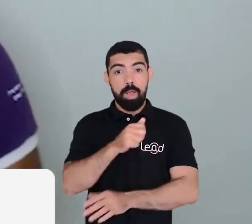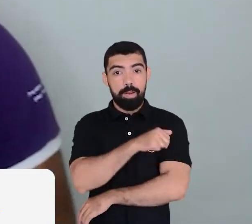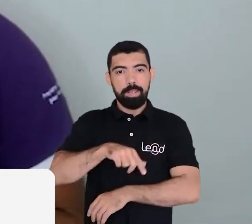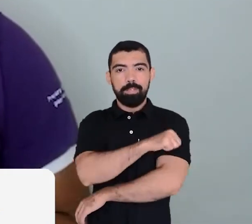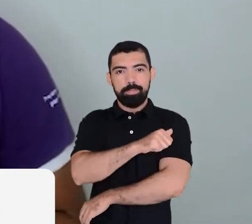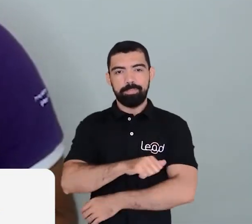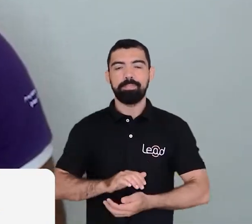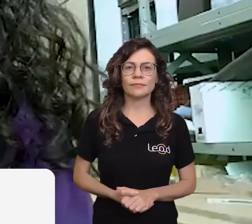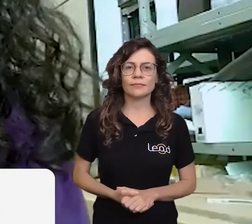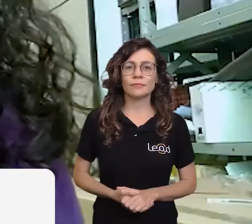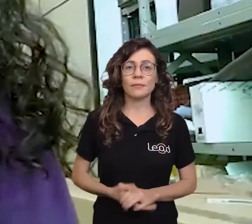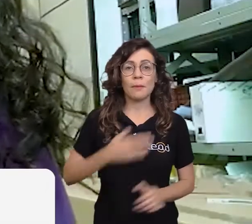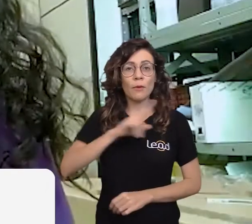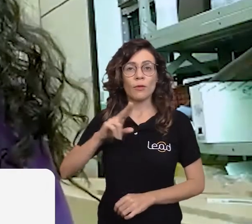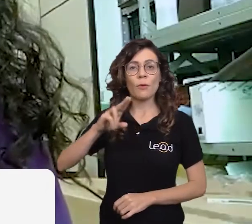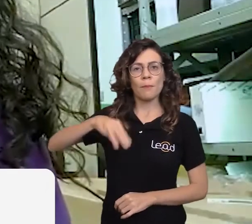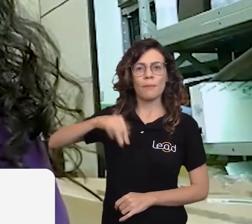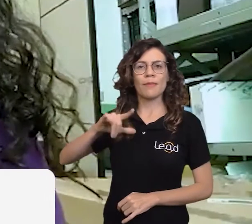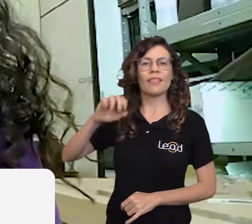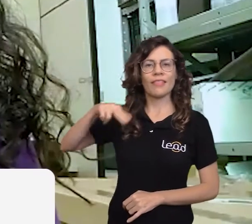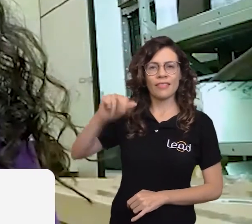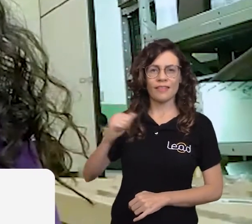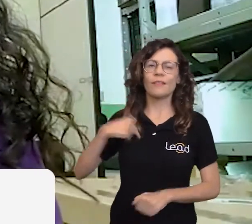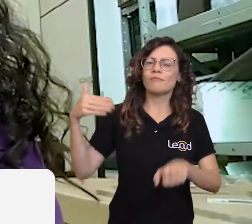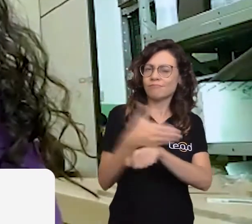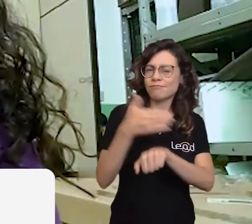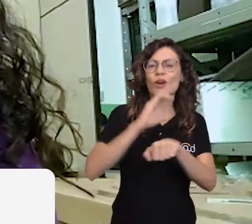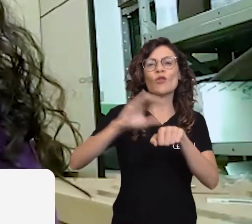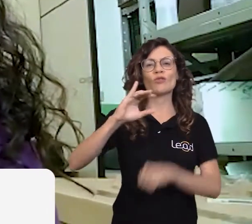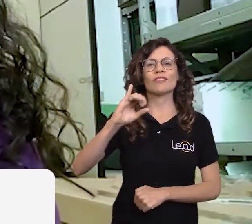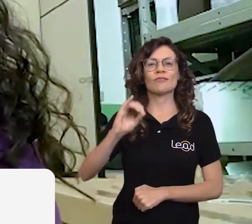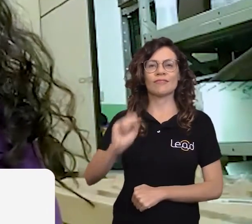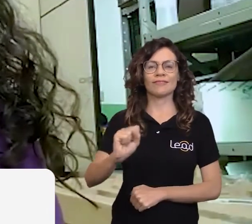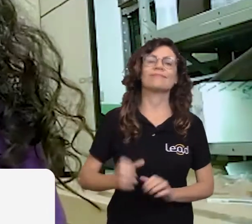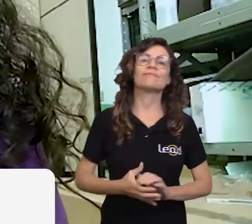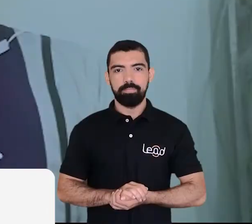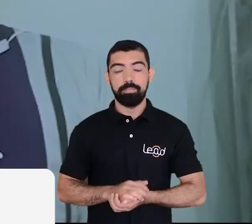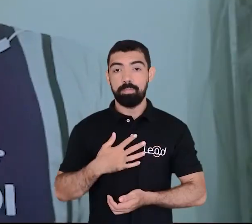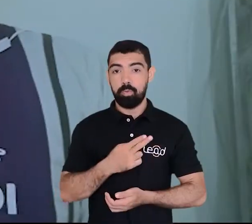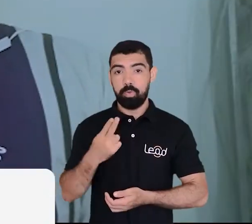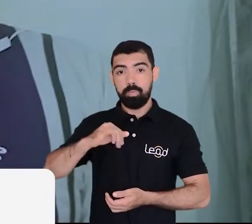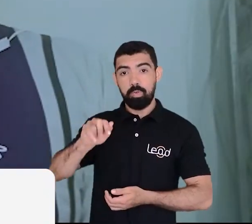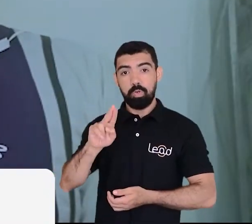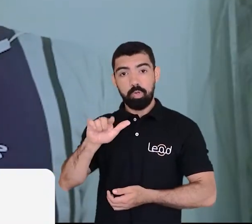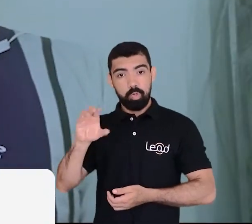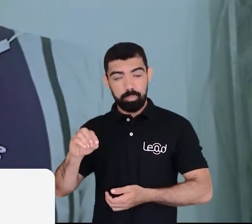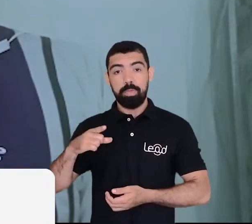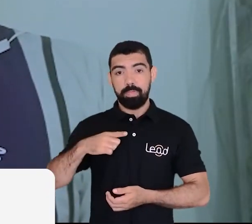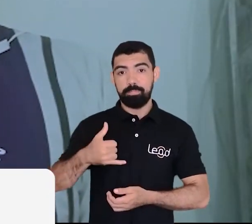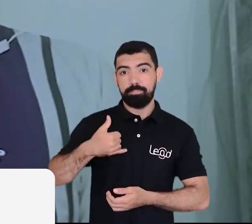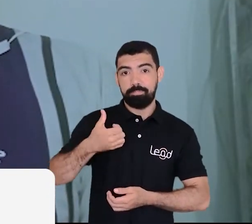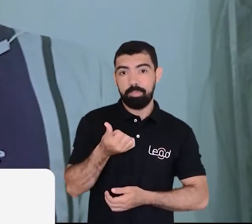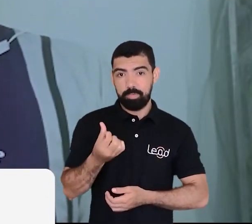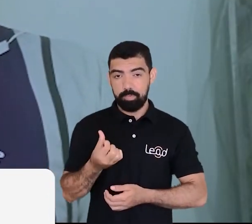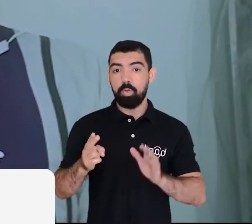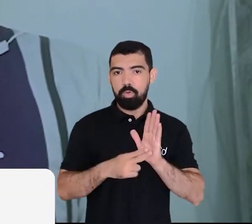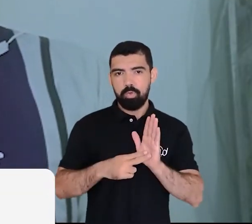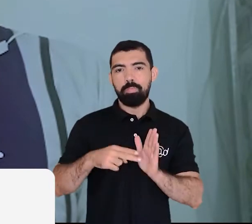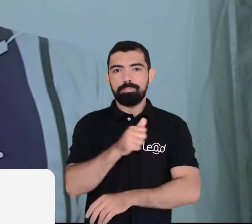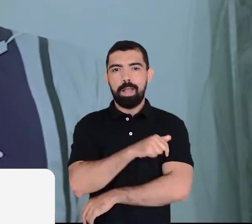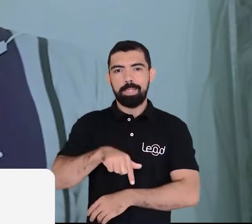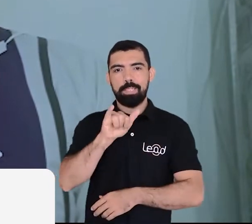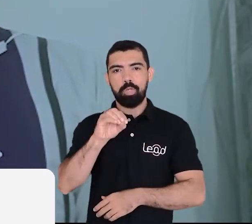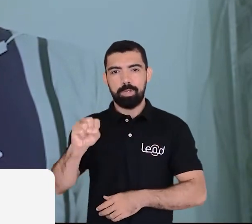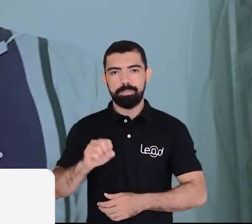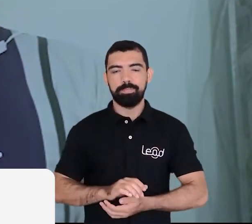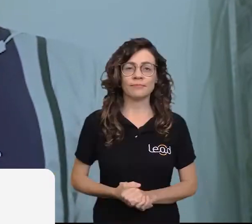sou da unidade do Rio de Janeiro. Meu nome é Milena, e eu participei do curso IOS. Eu me chamo Júlio César, tenho 16 anos